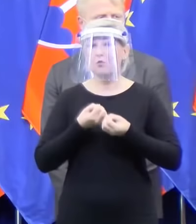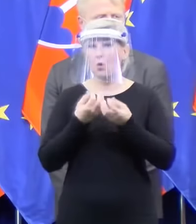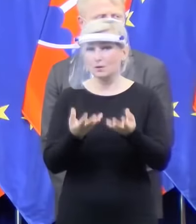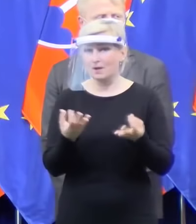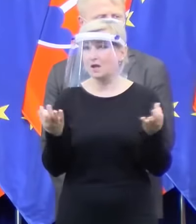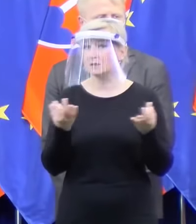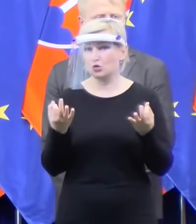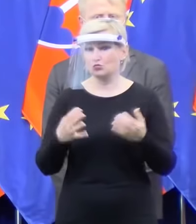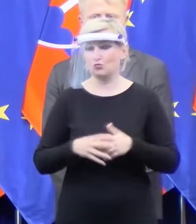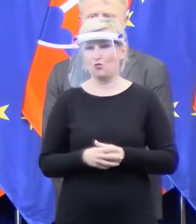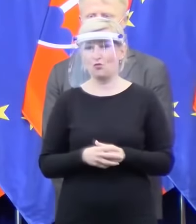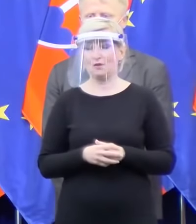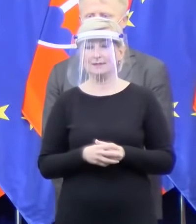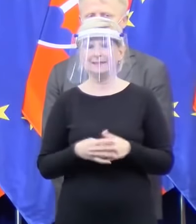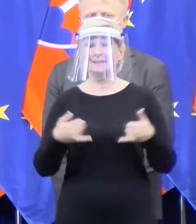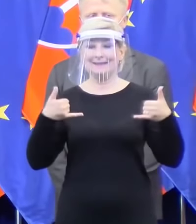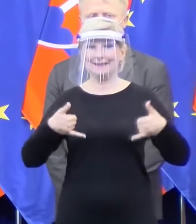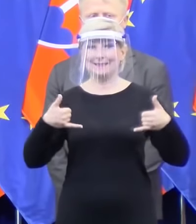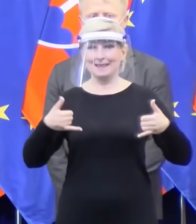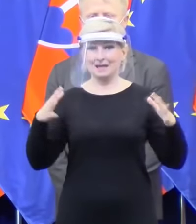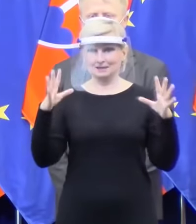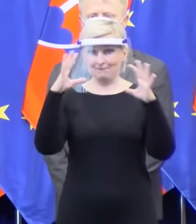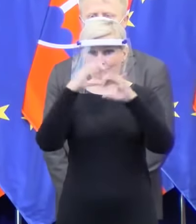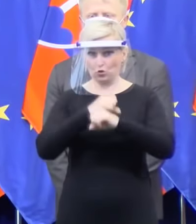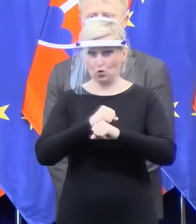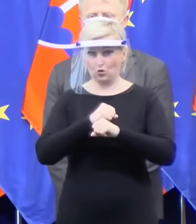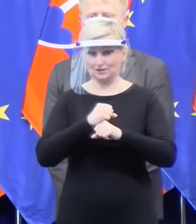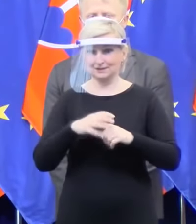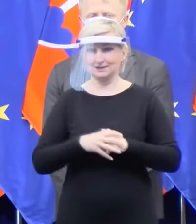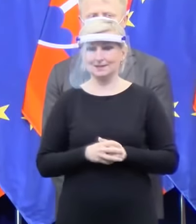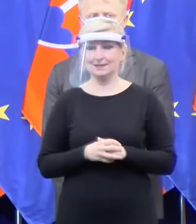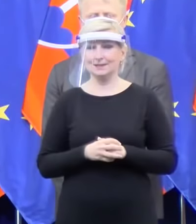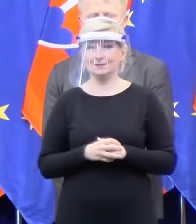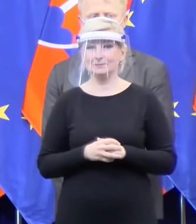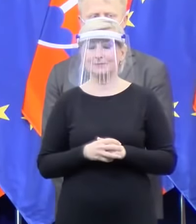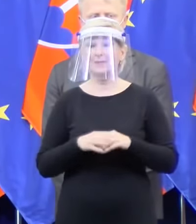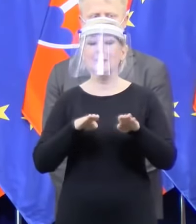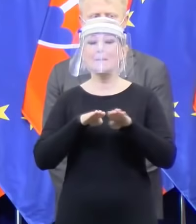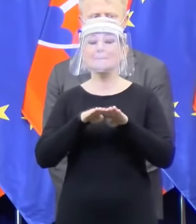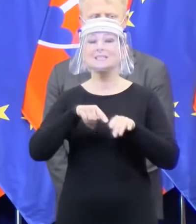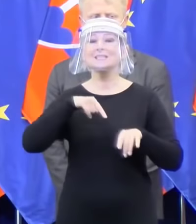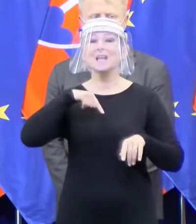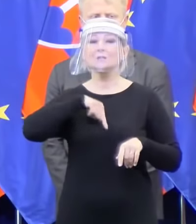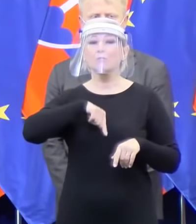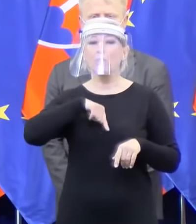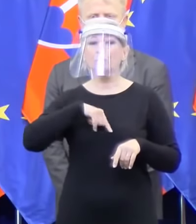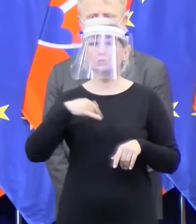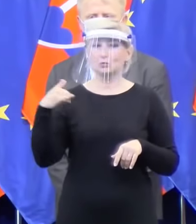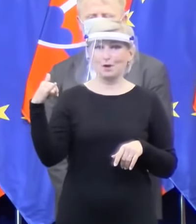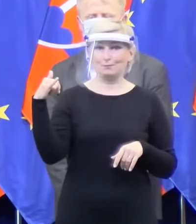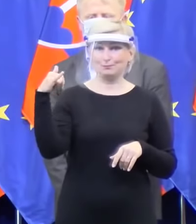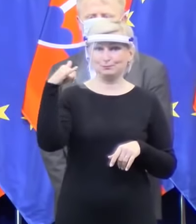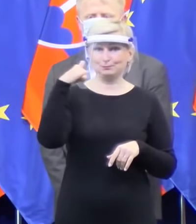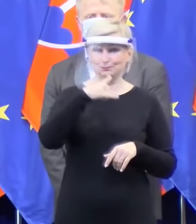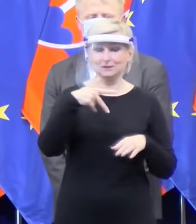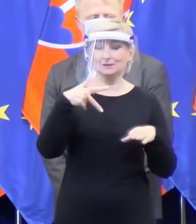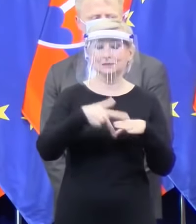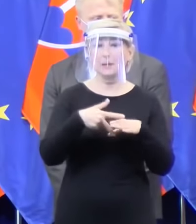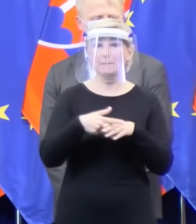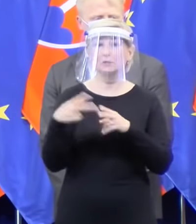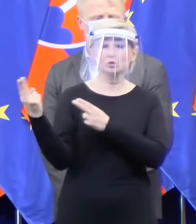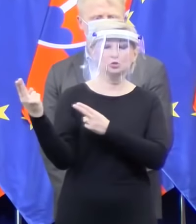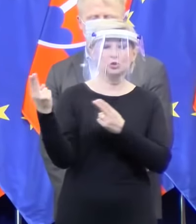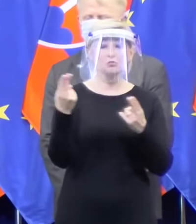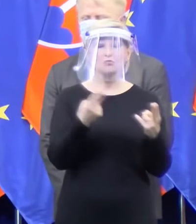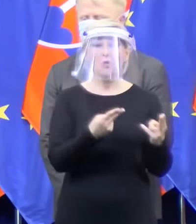že dnes v noci letka ministerstva vnútra zabezpečila dovoz kľúčovej